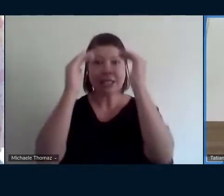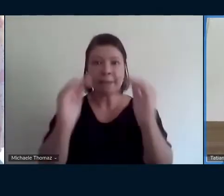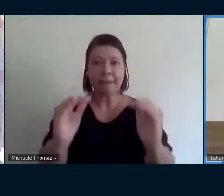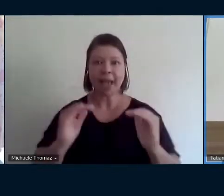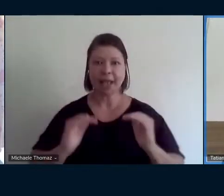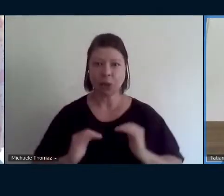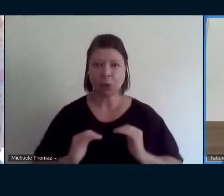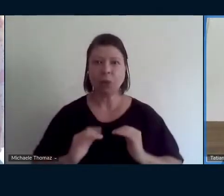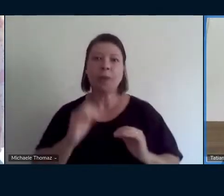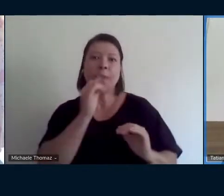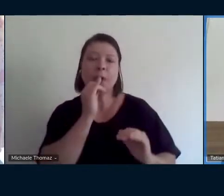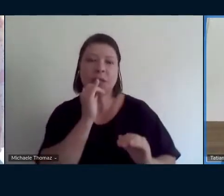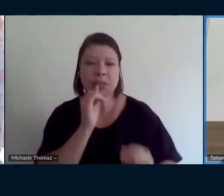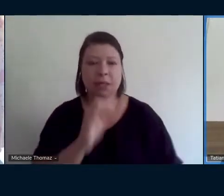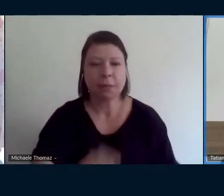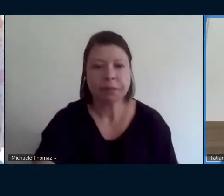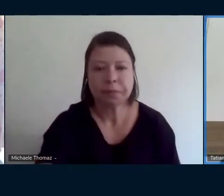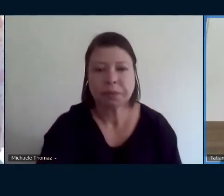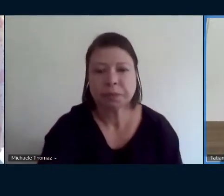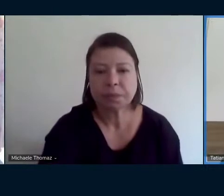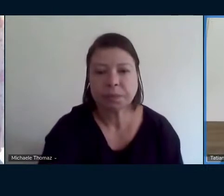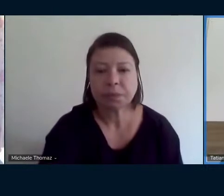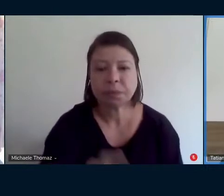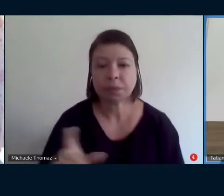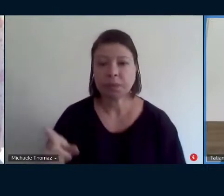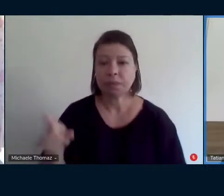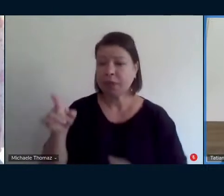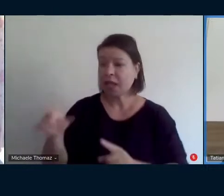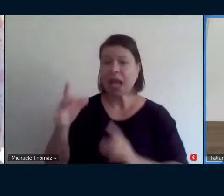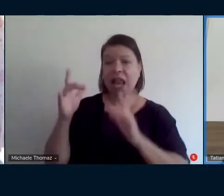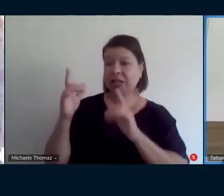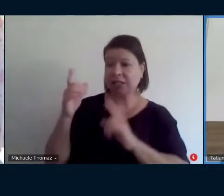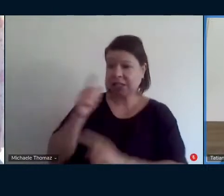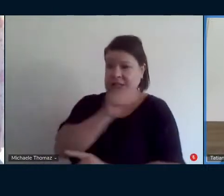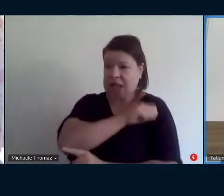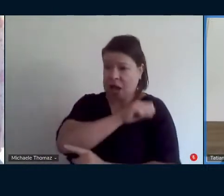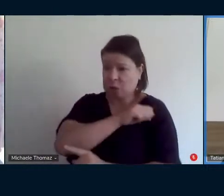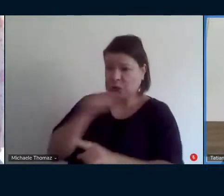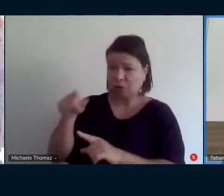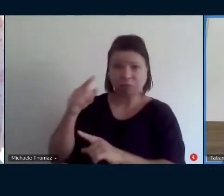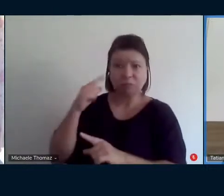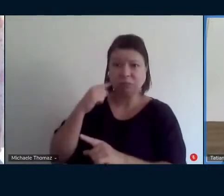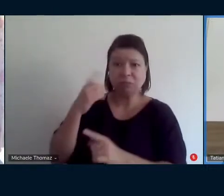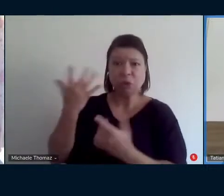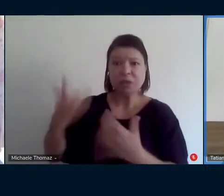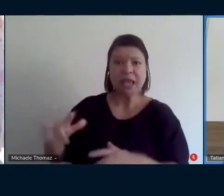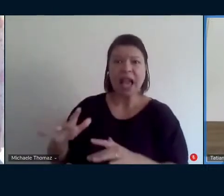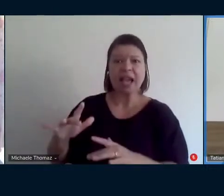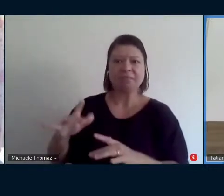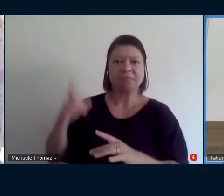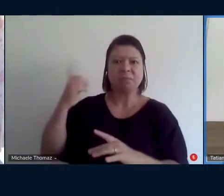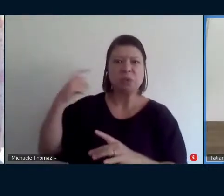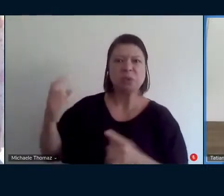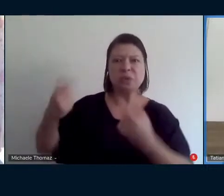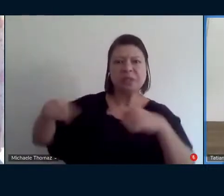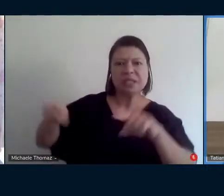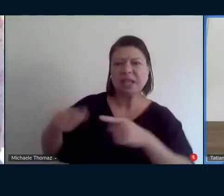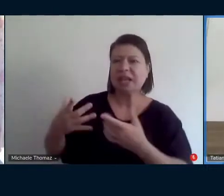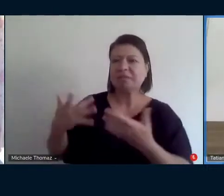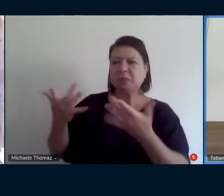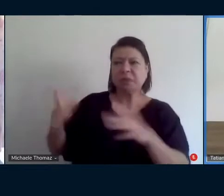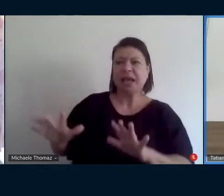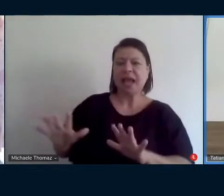se ela nunca teve contato, né, ela já está, ah, eu não quero, então vamos lá, assim, senta lá no pátio, vê como funciona,